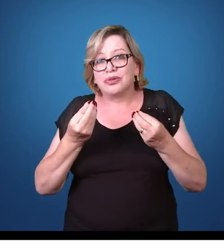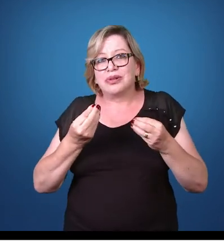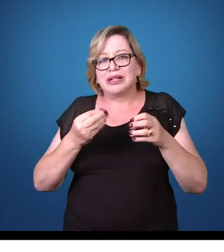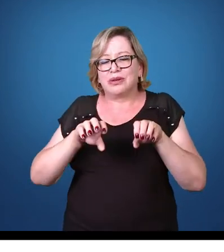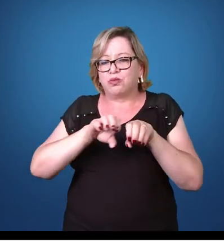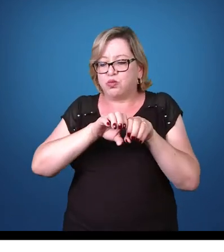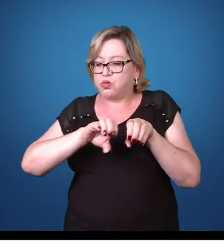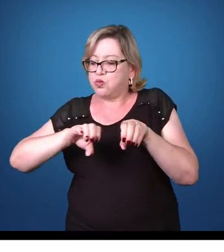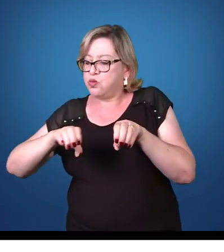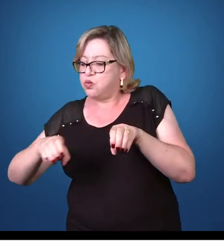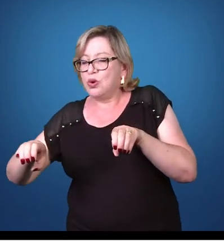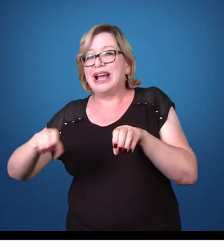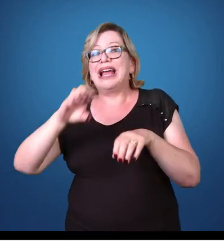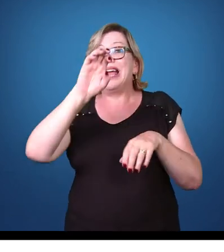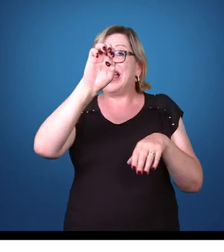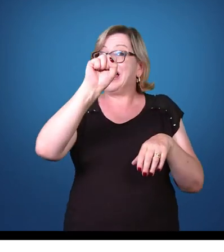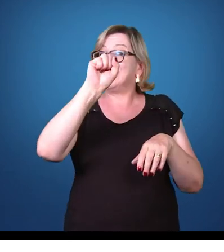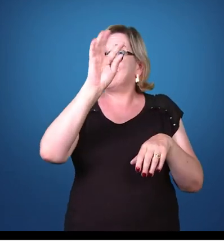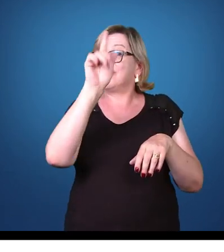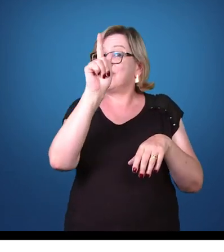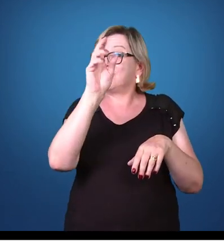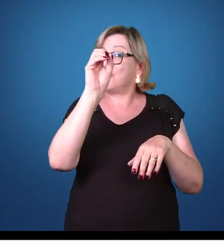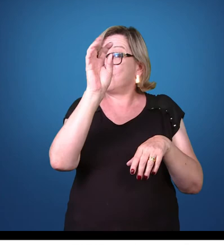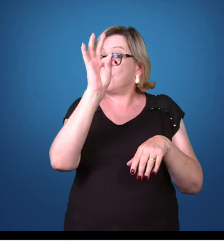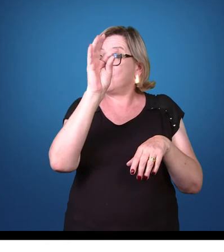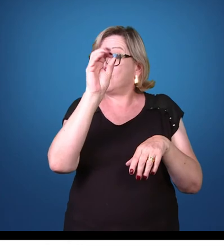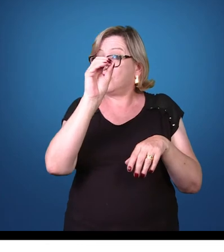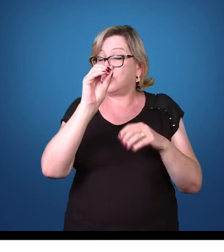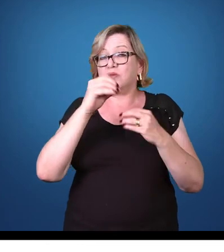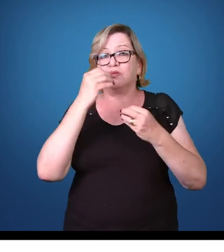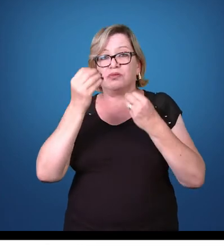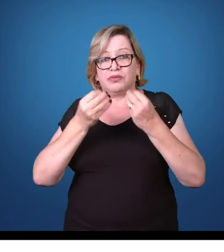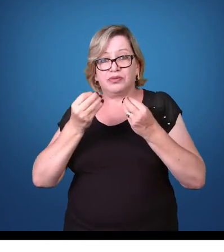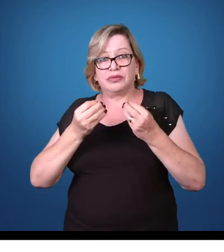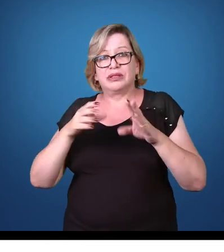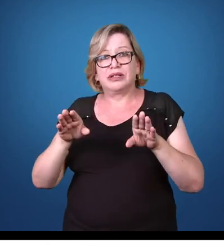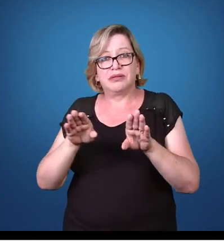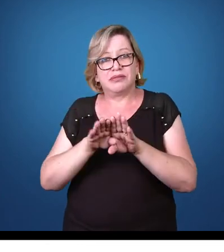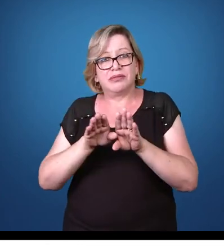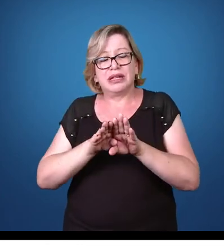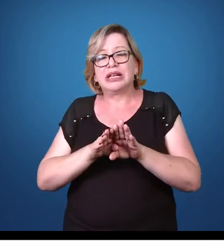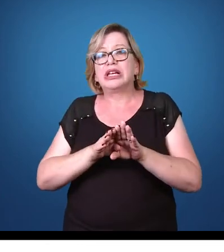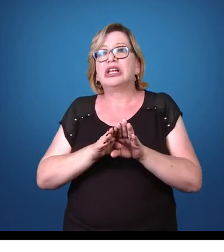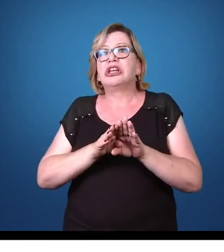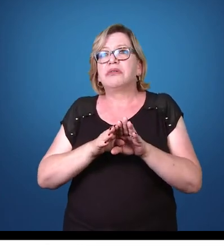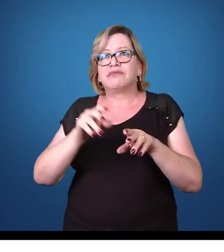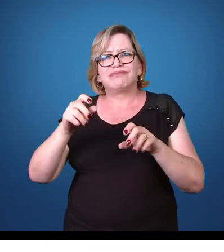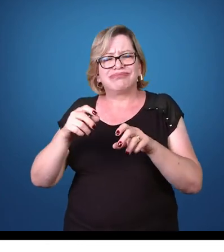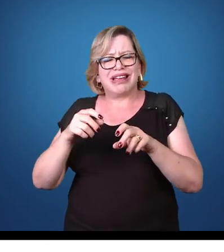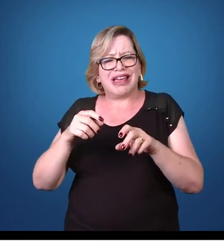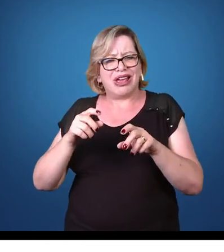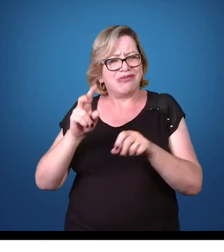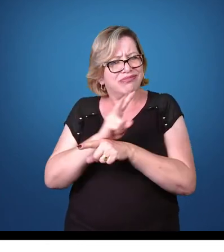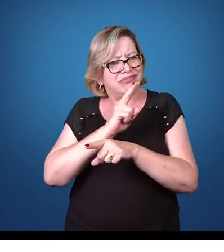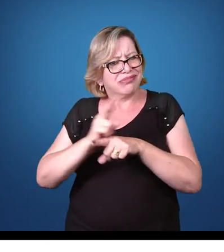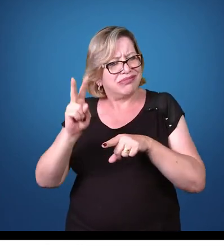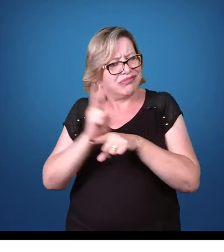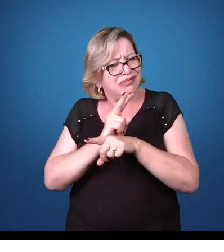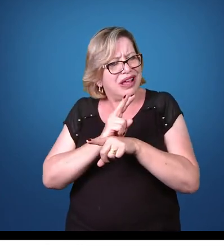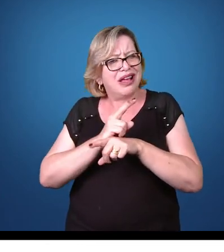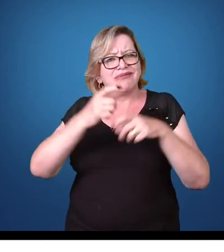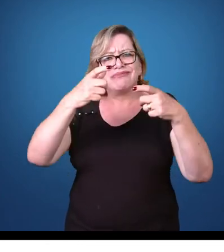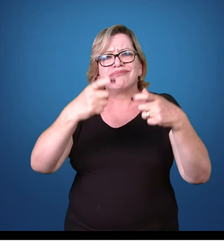esgoto que leve essas fezes para longe, principalmente de regiões onde está plantando-se uma horta e tal, os cistos podem estar